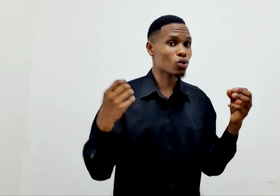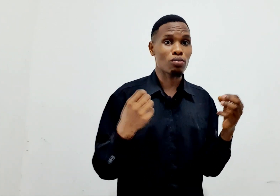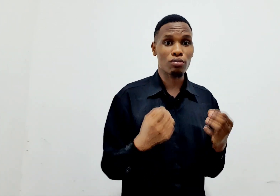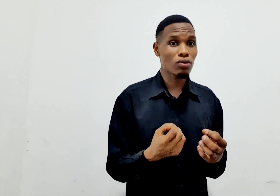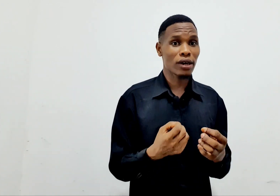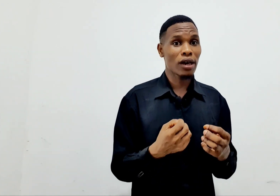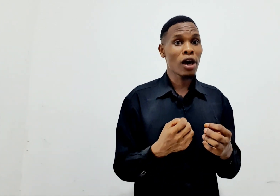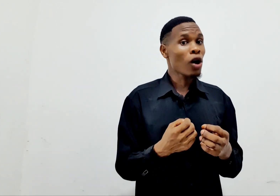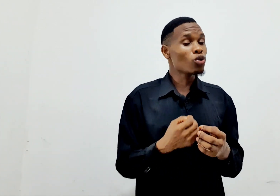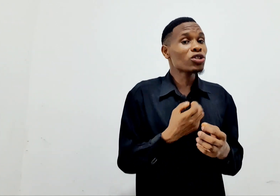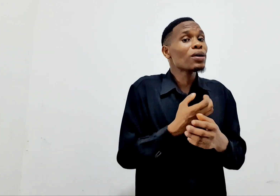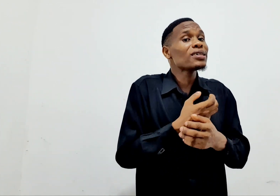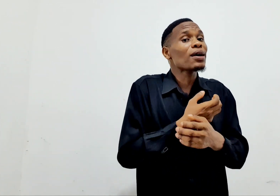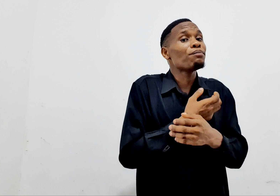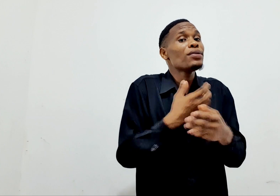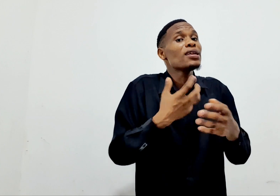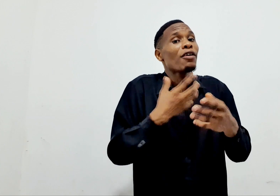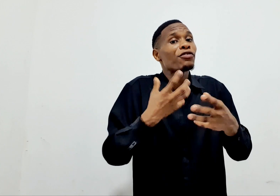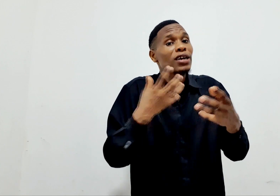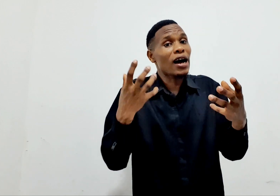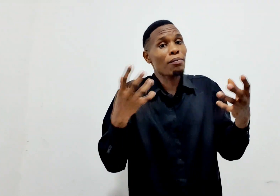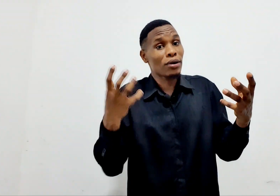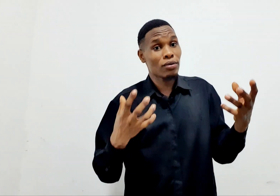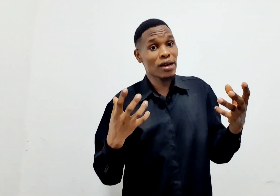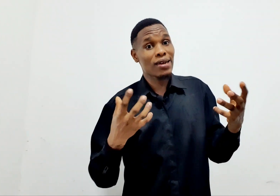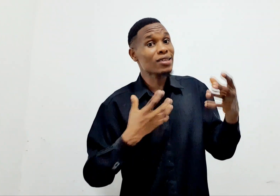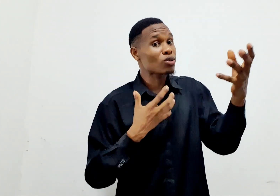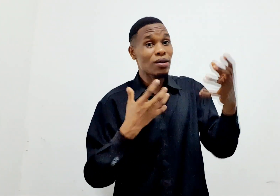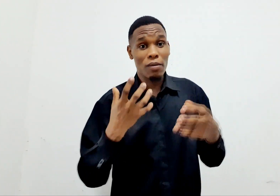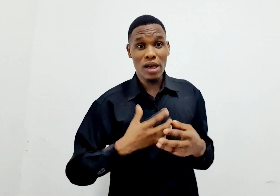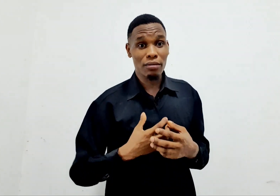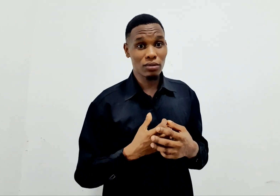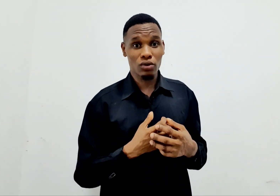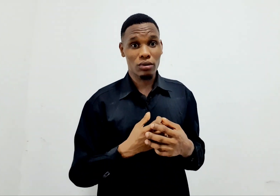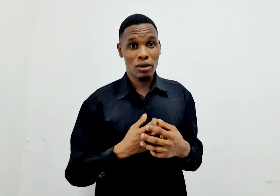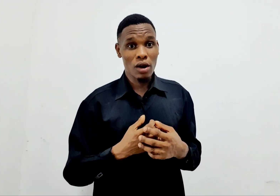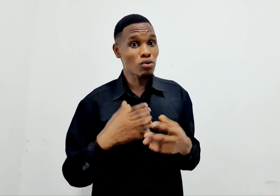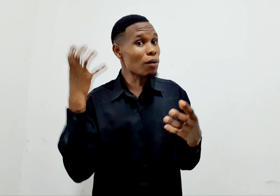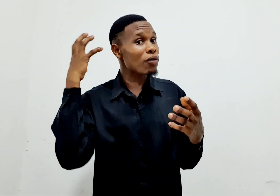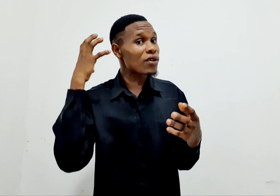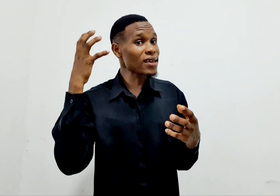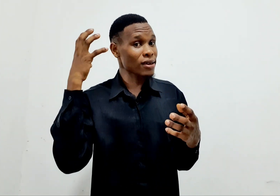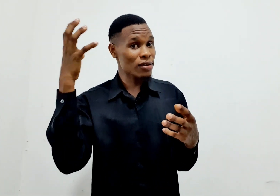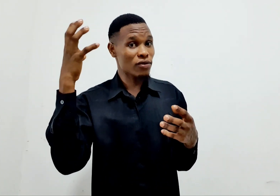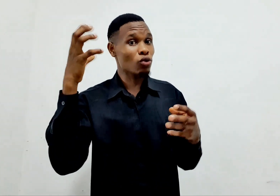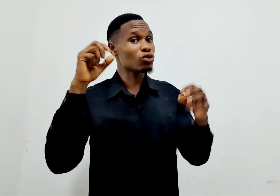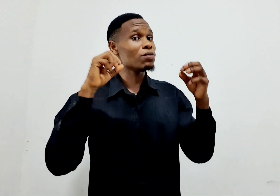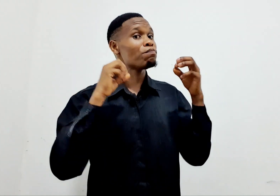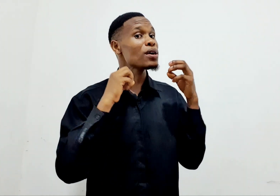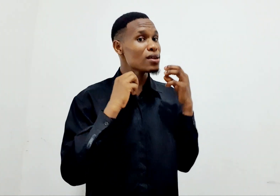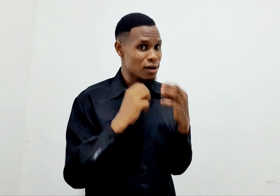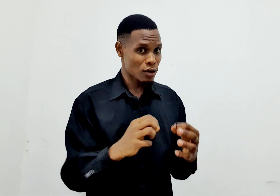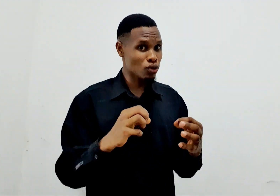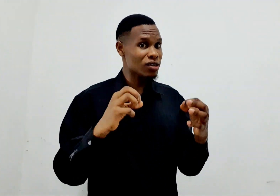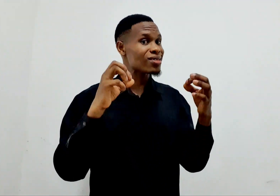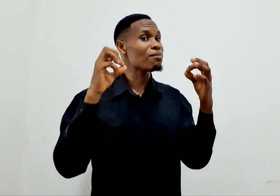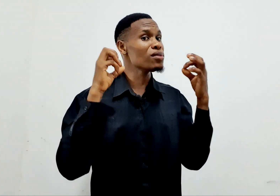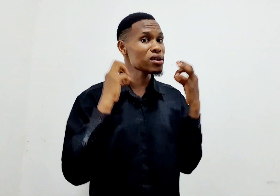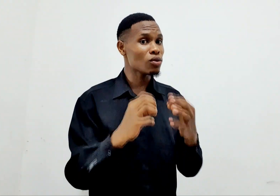Usumbuke. Uishi maisha bila furaha pa duniani. Netu kwa sababu ya mtu. Unapufanya hivyo. Hujipendi. Hujithamini.